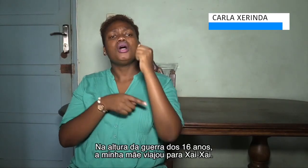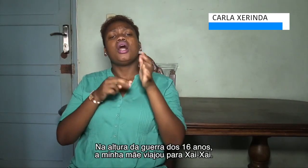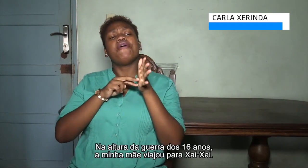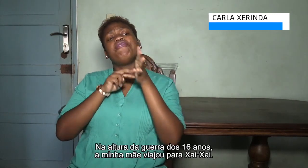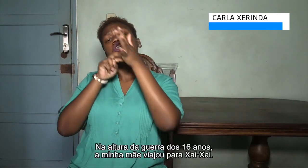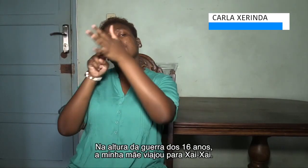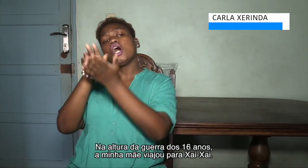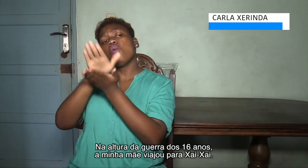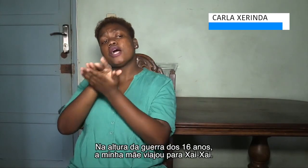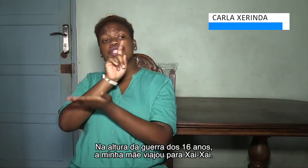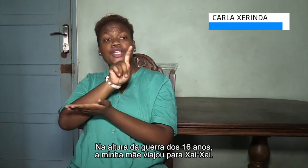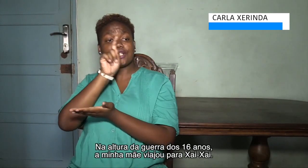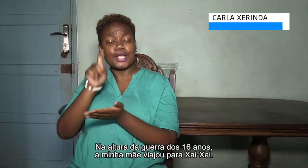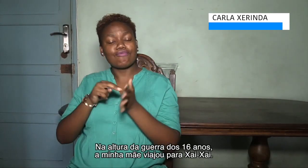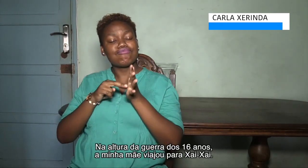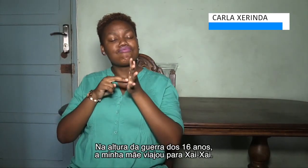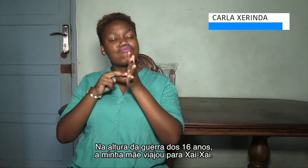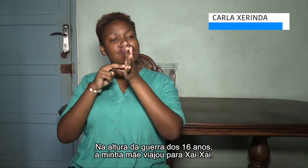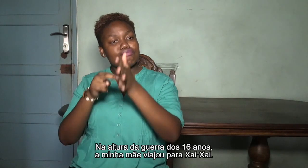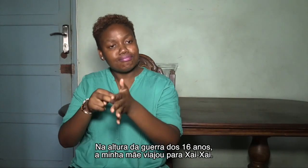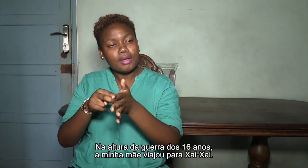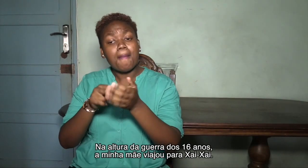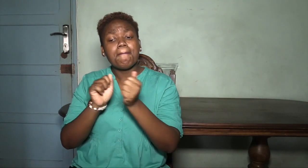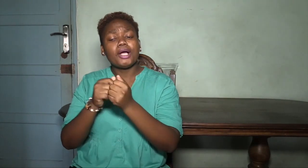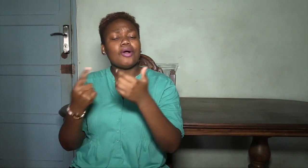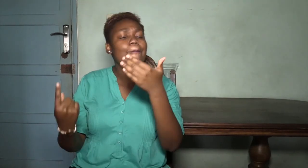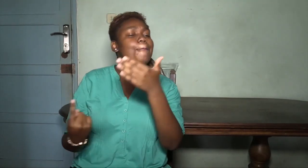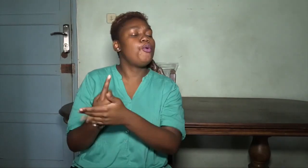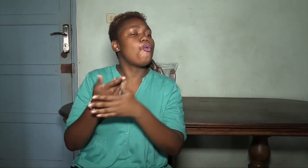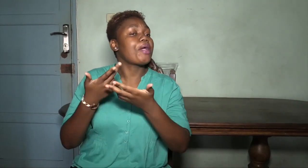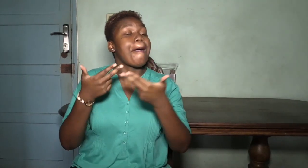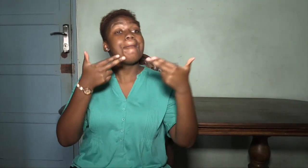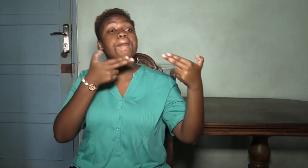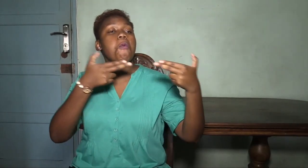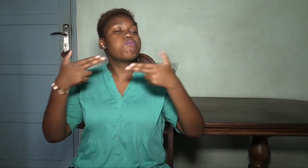Na altura da Guerra dos Dacijanos, a minha mãe viajou para Xaixai.